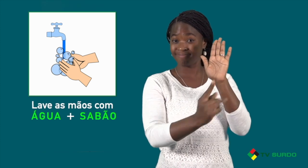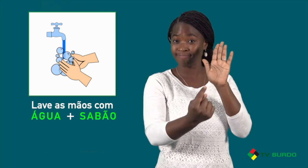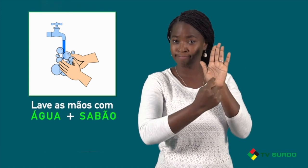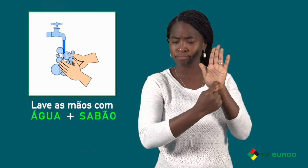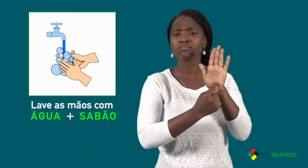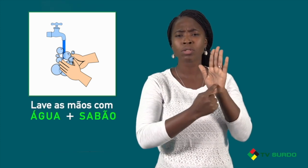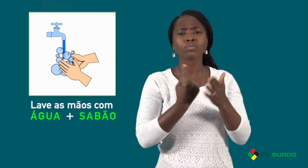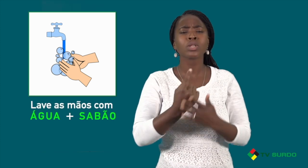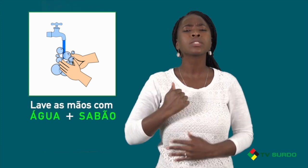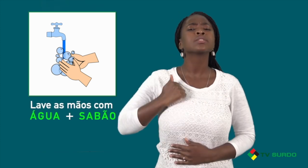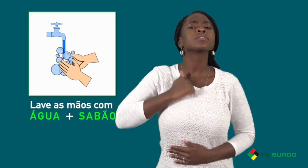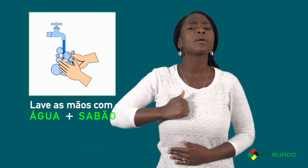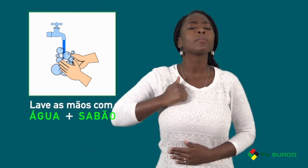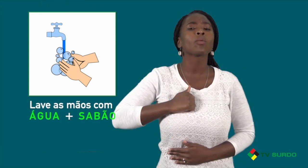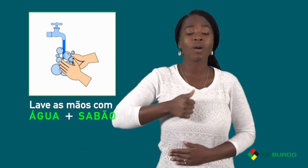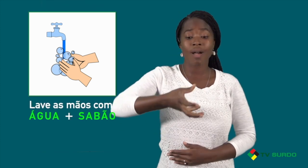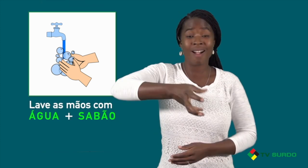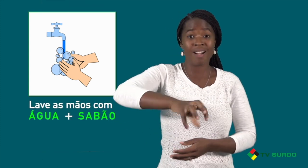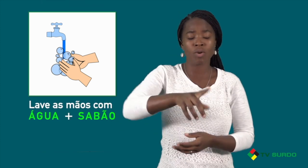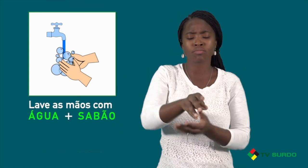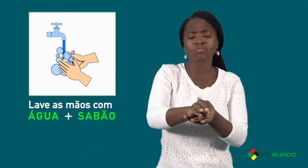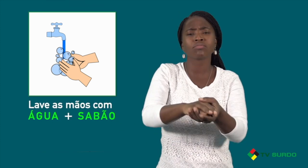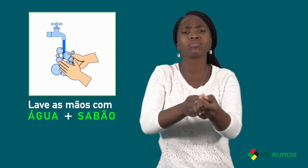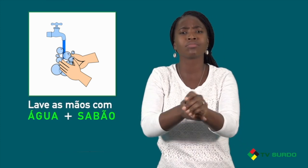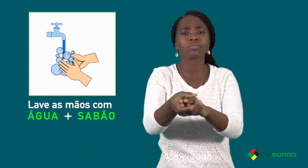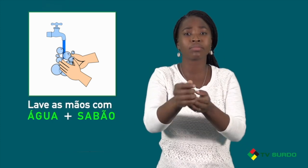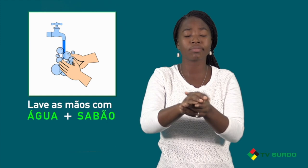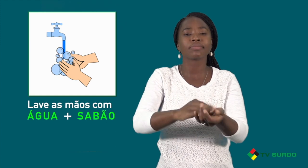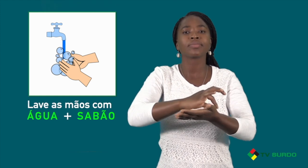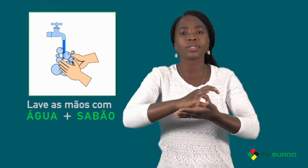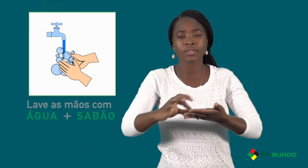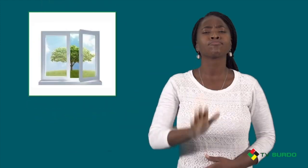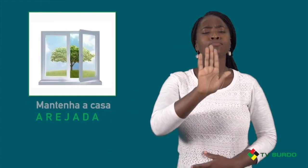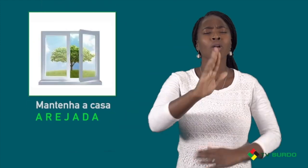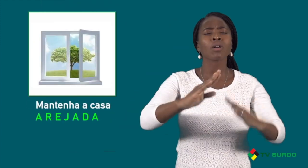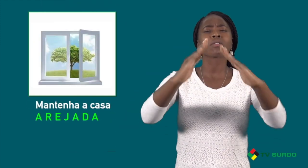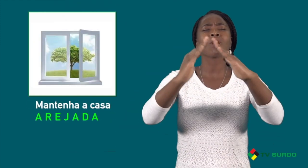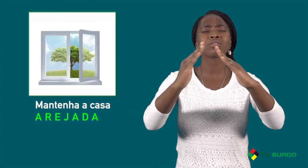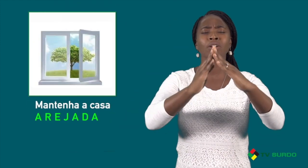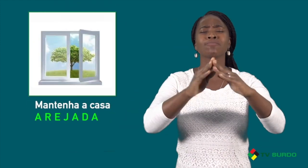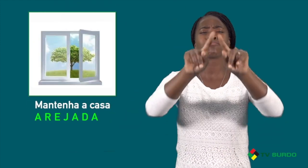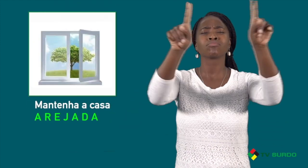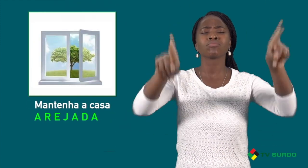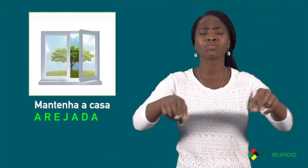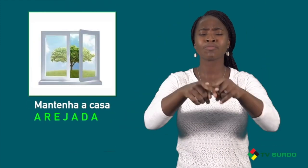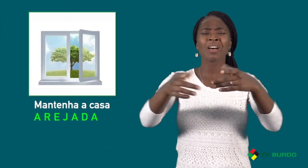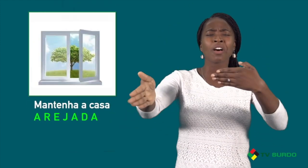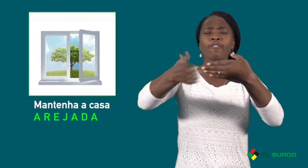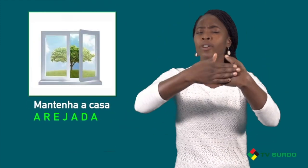Lave as mãos com água e sabão para que fiquem limpas. Na sua casa, não deixe as